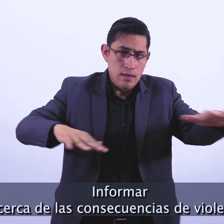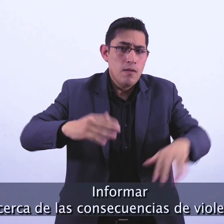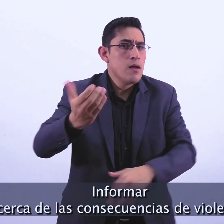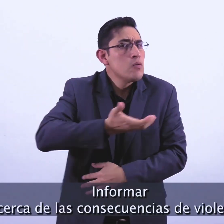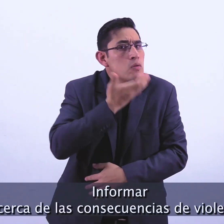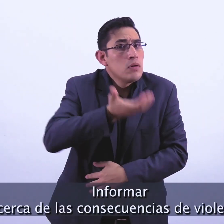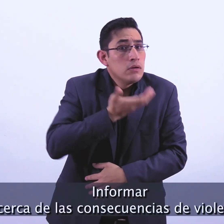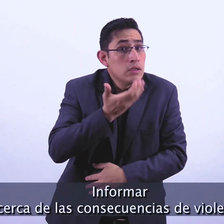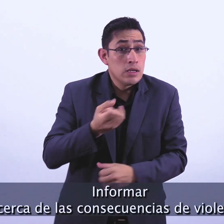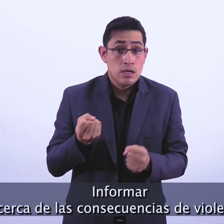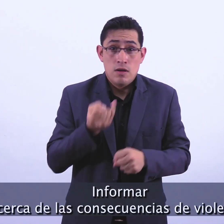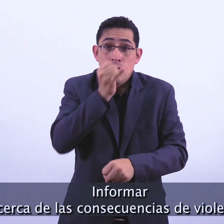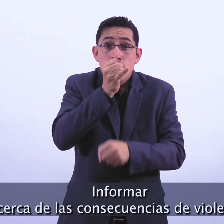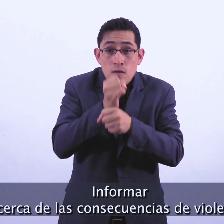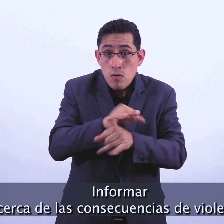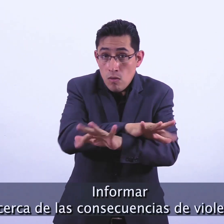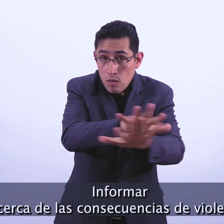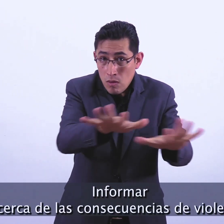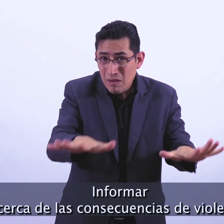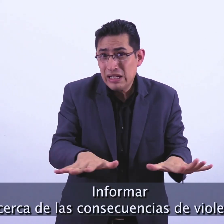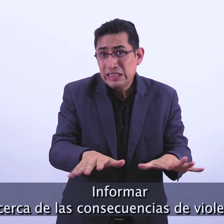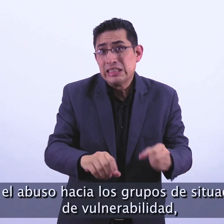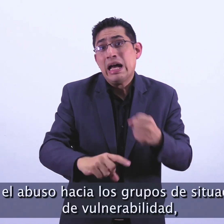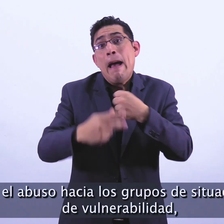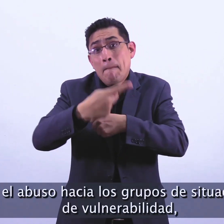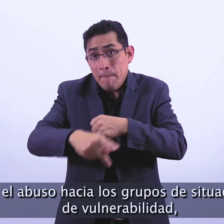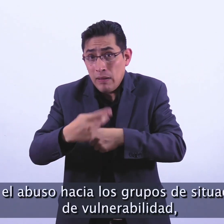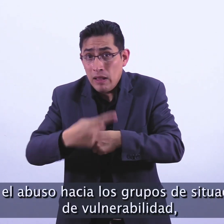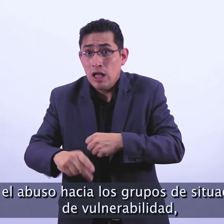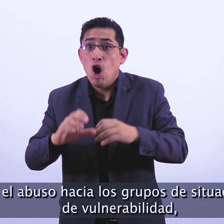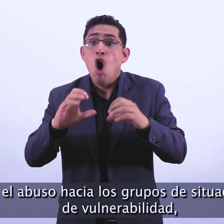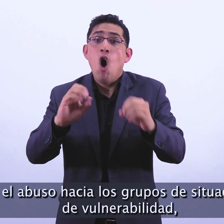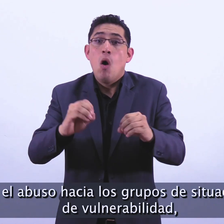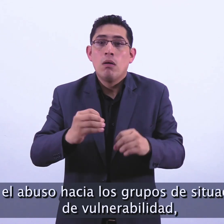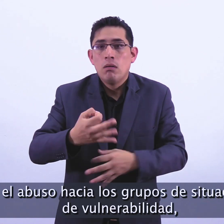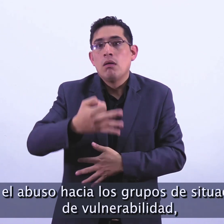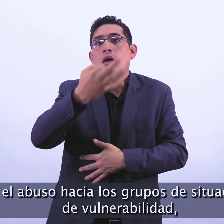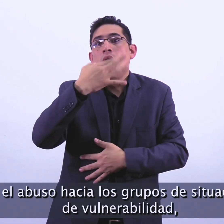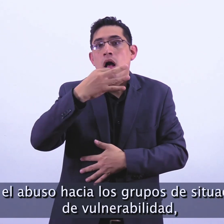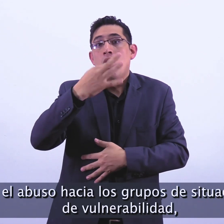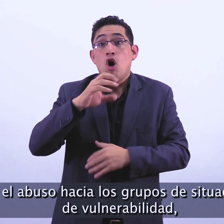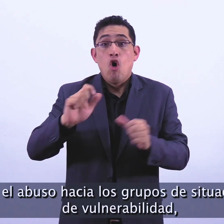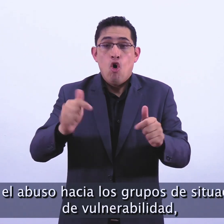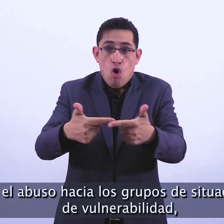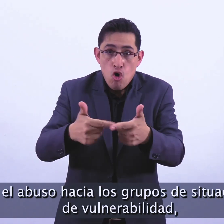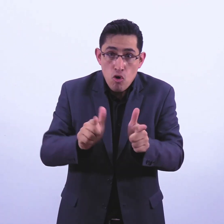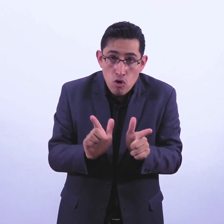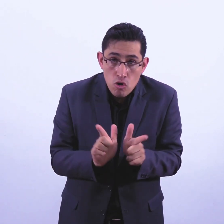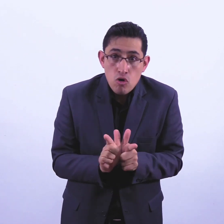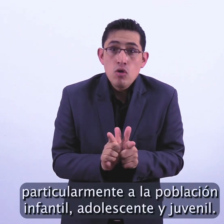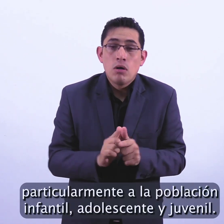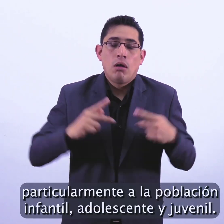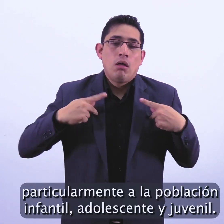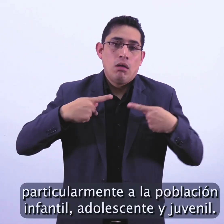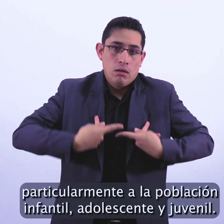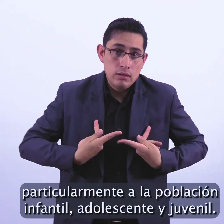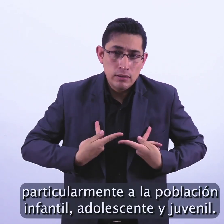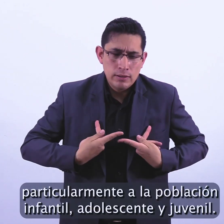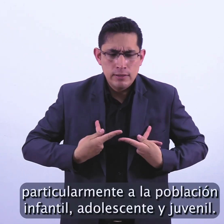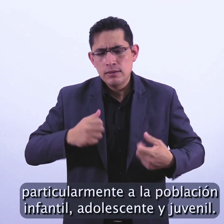Informar acerca de las consecuencias de violencia y el abuso hacia los grupos de situación de vulnerabilidad, particularmente a